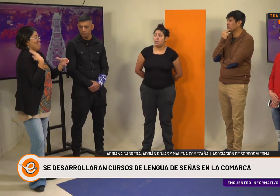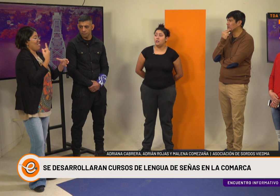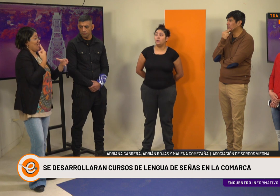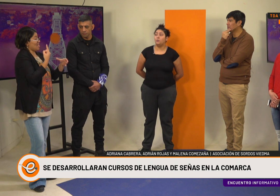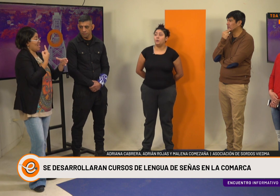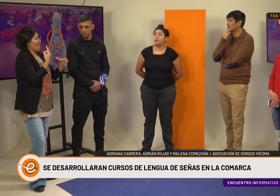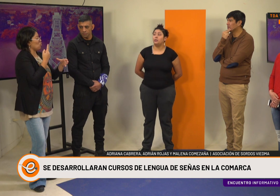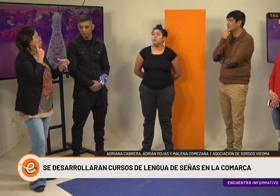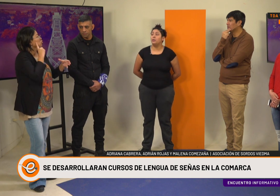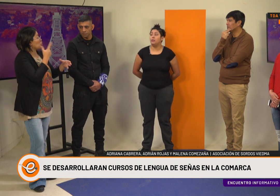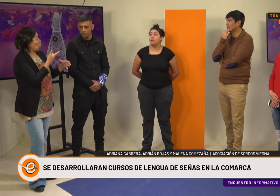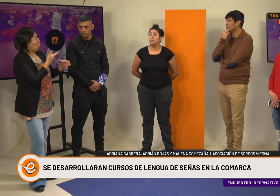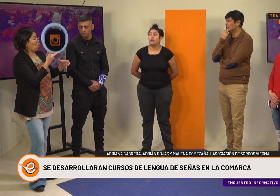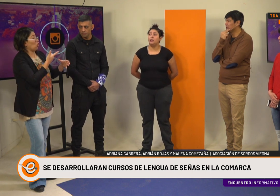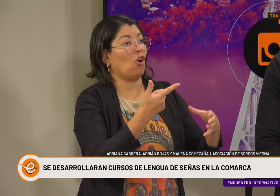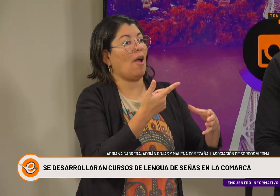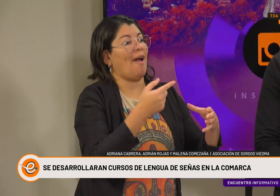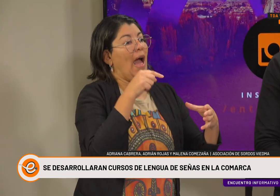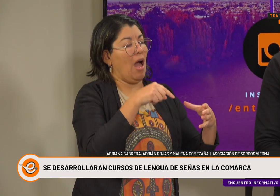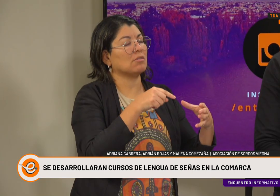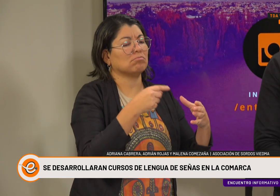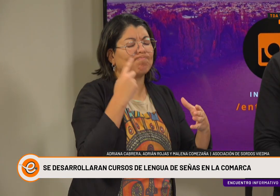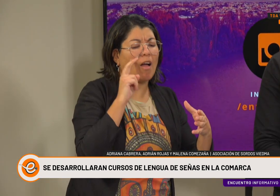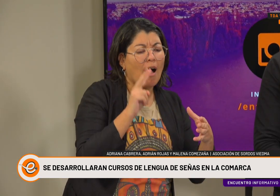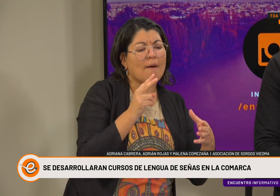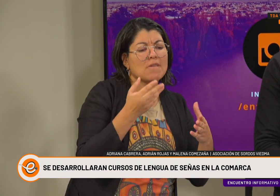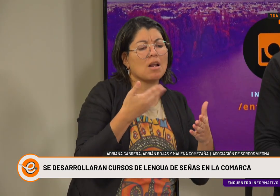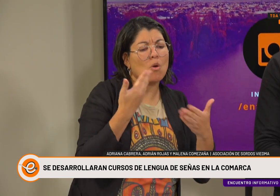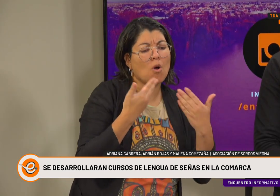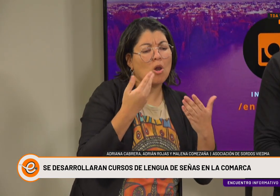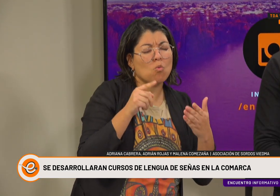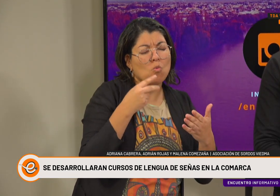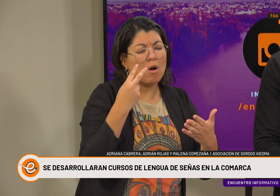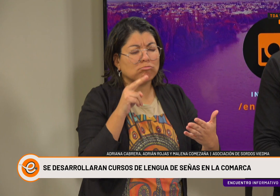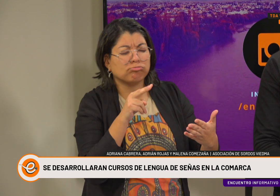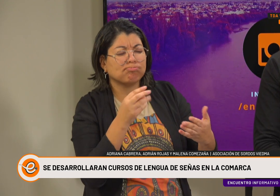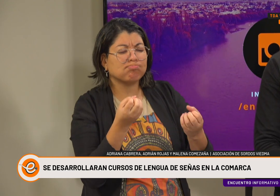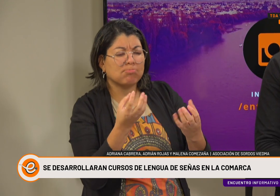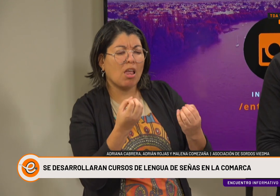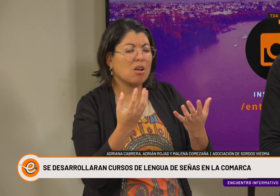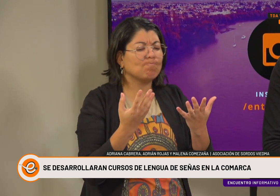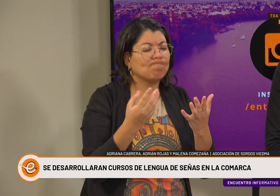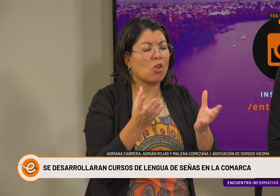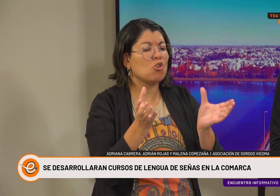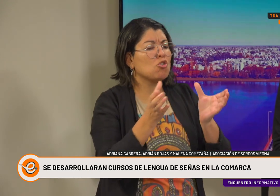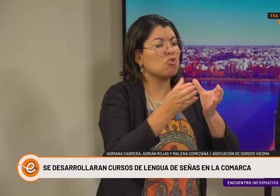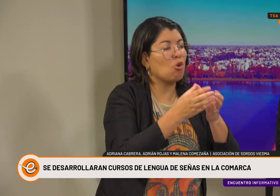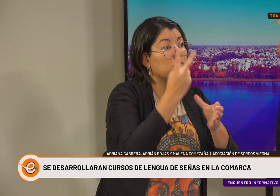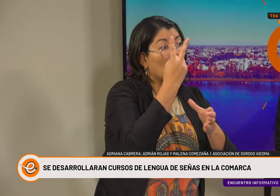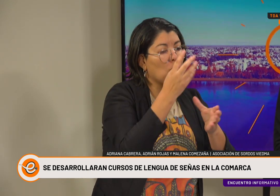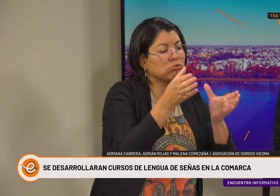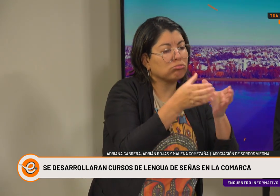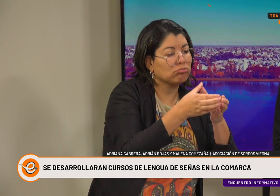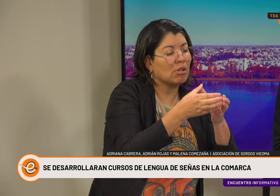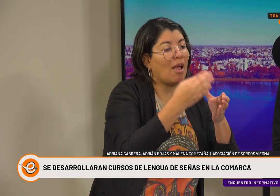Ahí el grupo directivo de intérpretes de la Asociación de Sordos va a ver, van a hablar, evaluar.